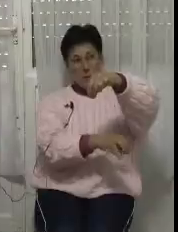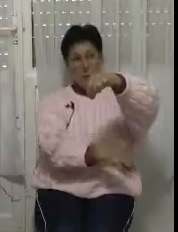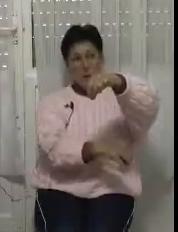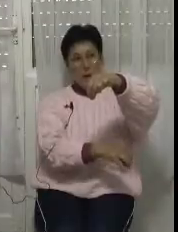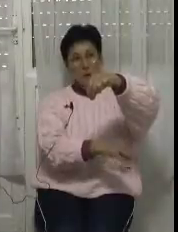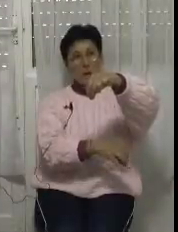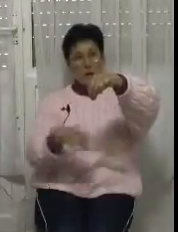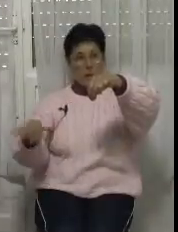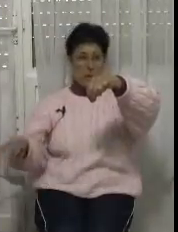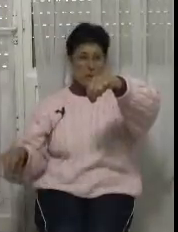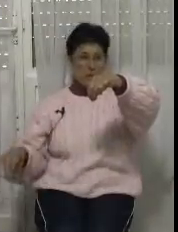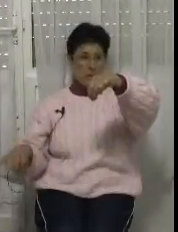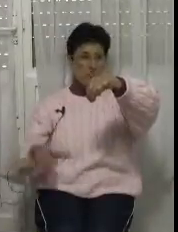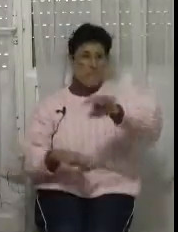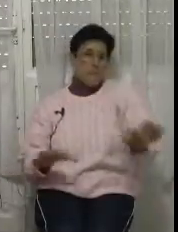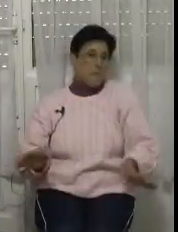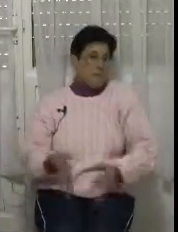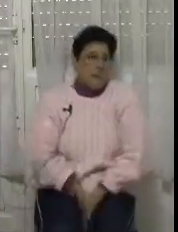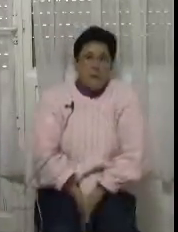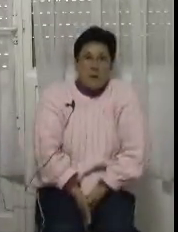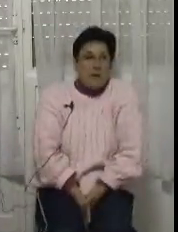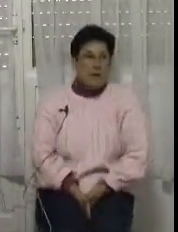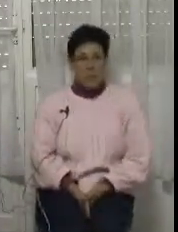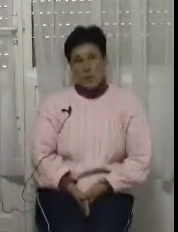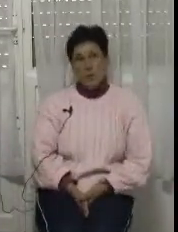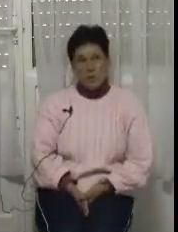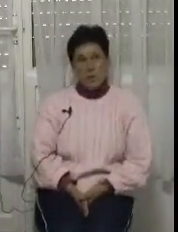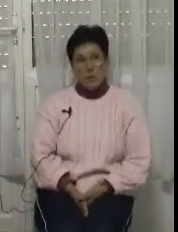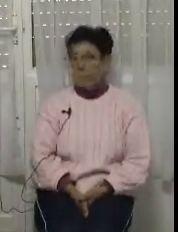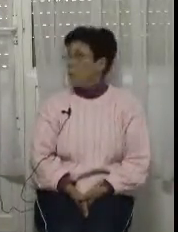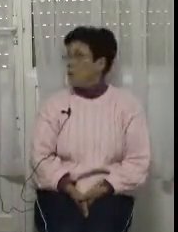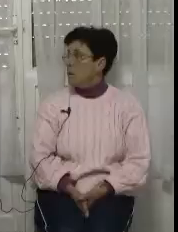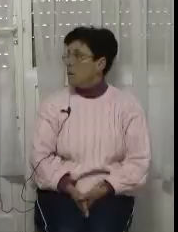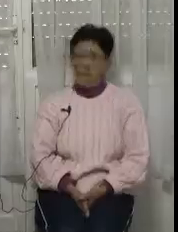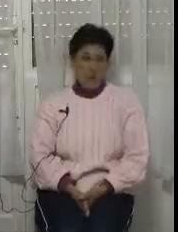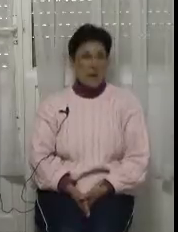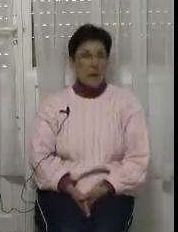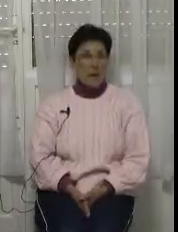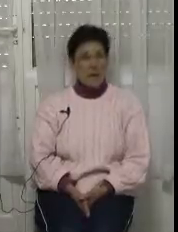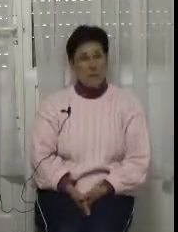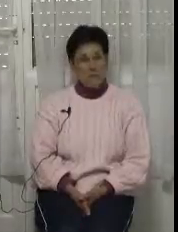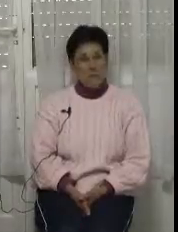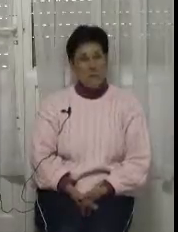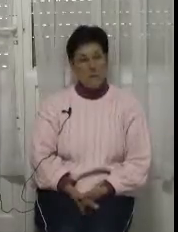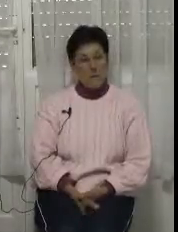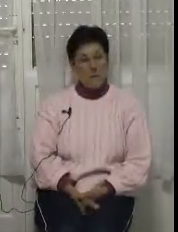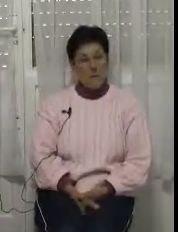kilokua edo kilo erdikoa. Beste pixurik, huk eztu... Erraldeak, behienak, behienak, erraldeak. Behienak,